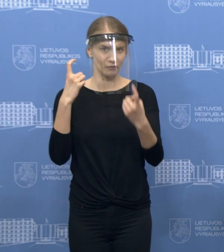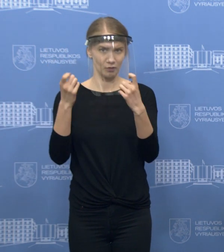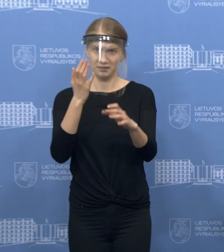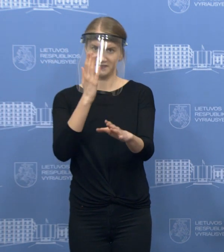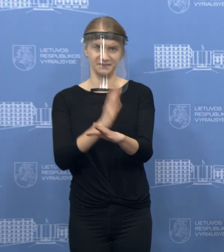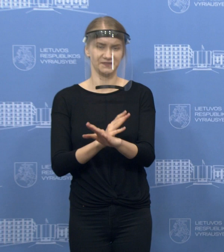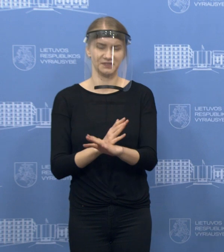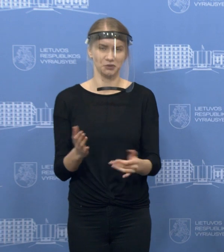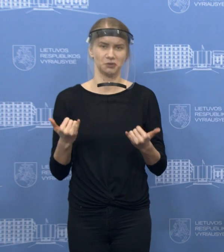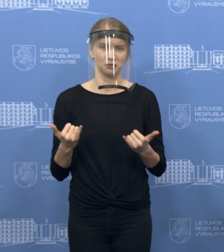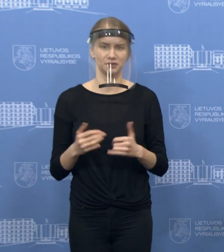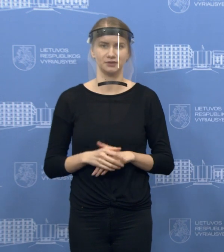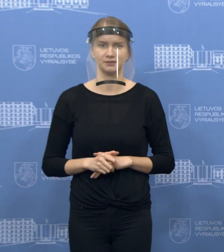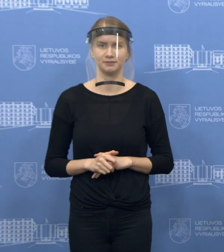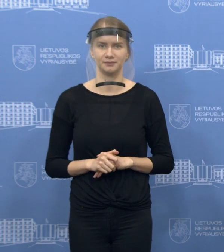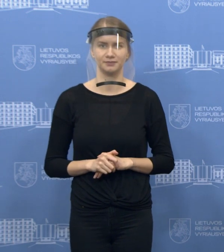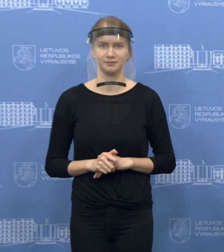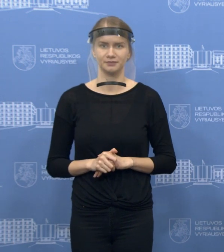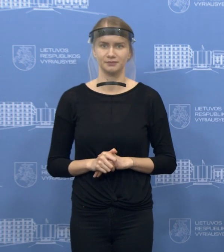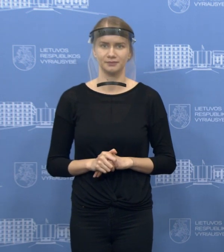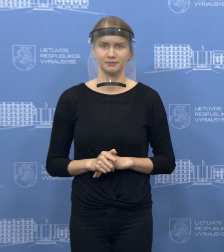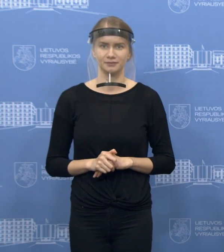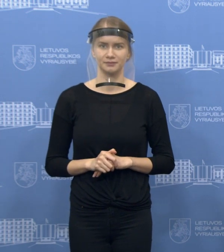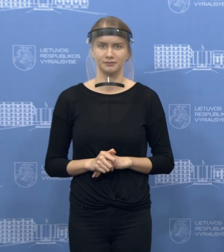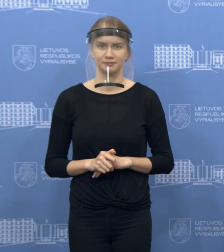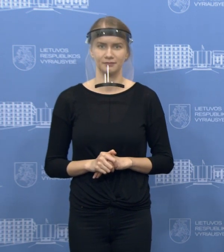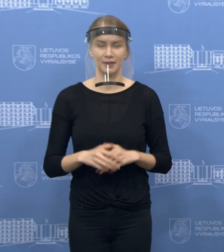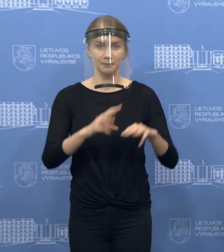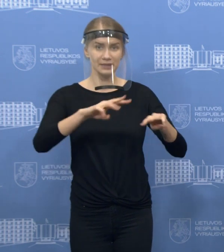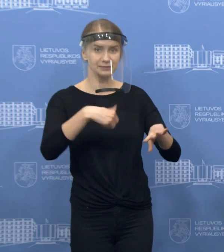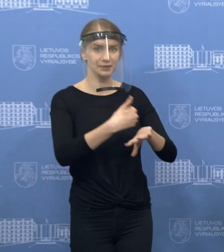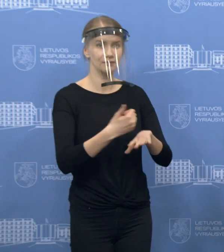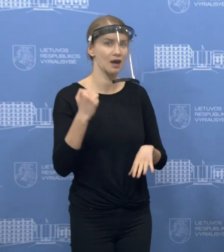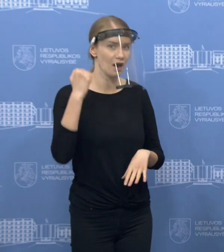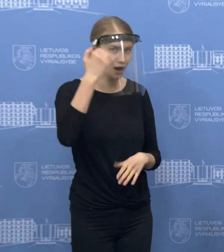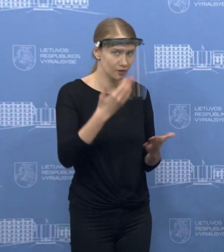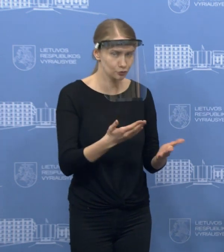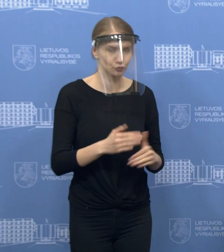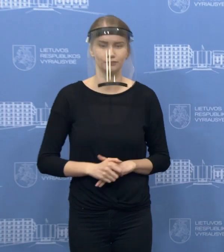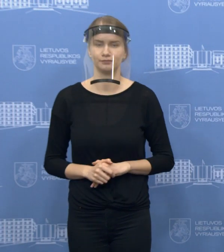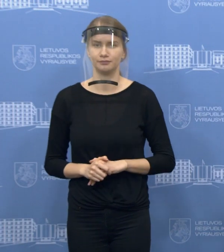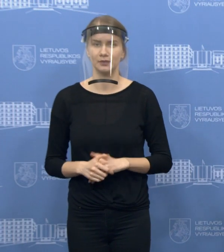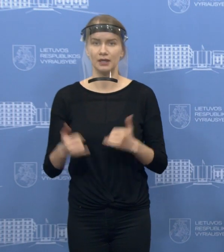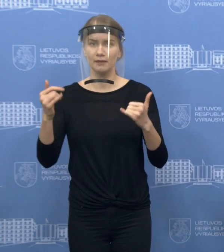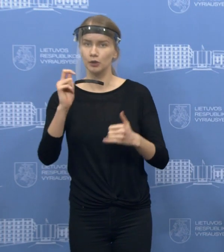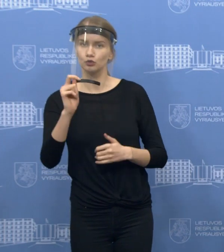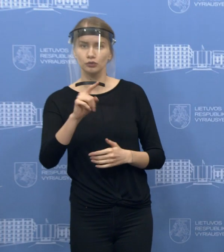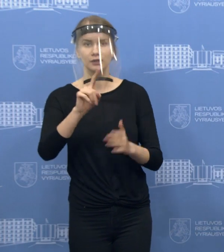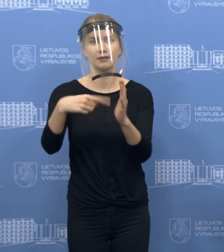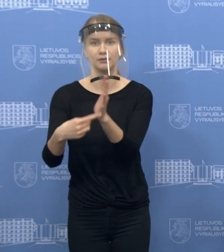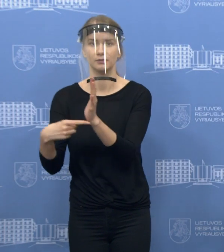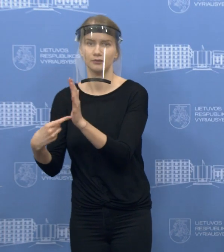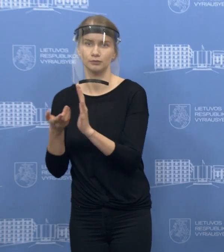apie vyriausybės posėdį. Dėkui, premierė. Ką, kai perėsime prie žurnalistų klausimų